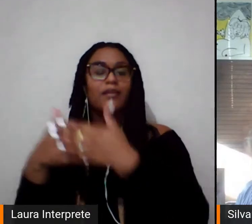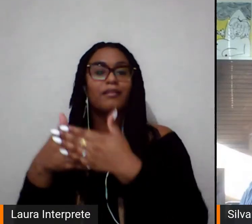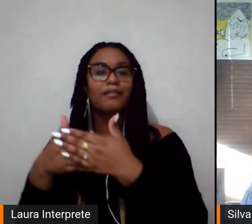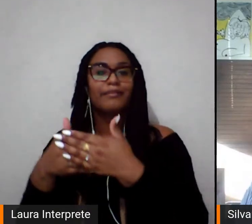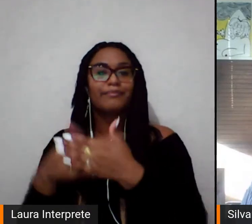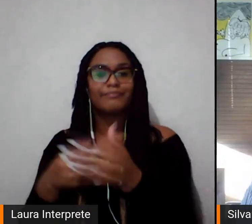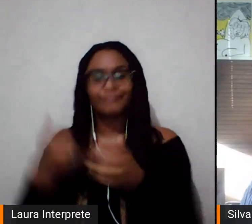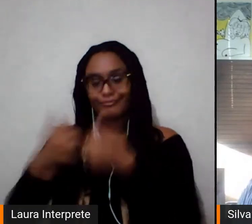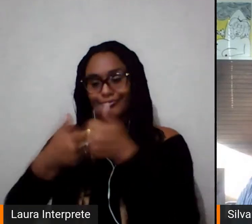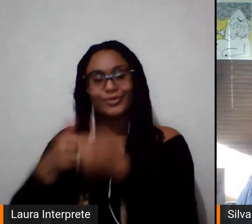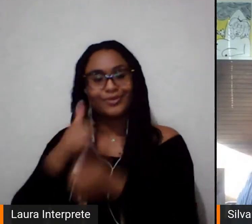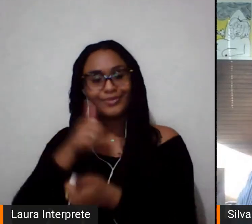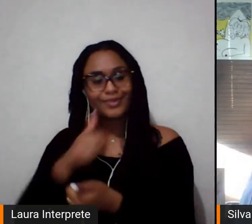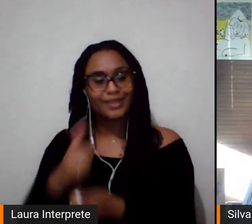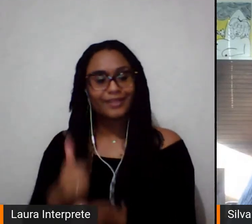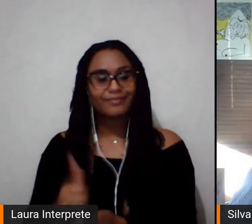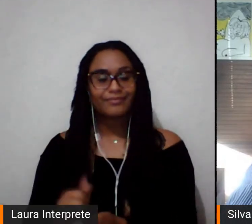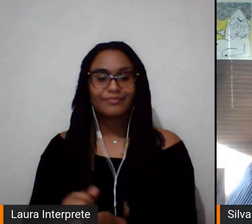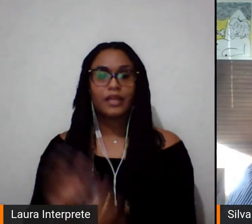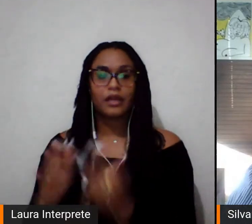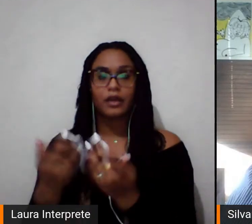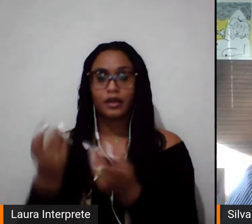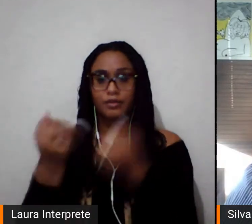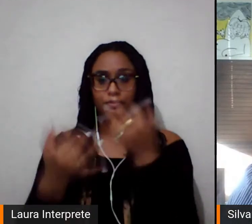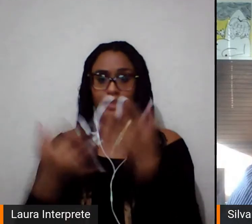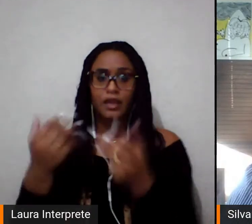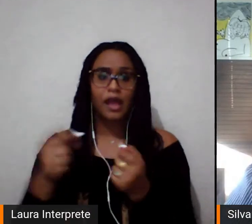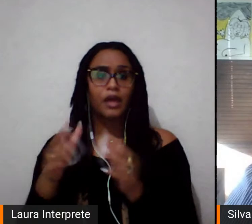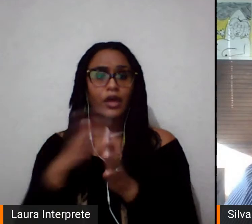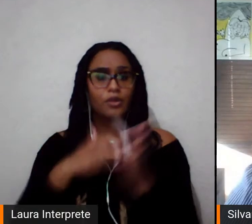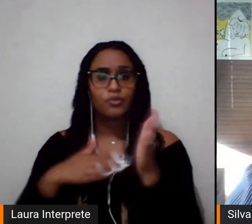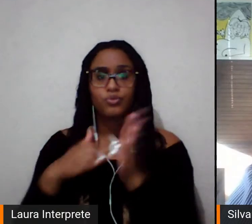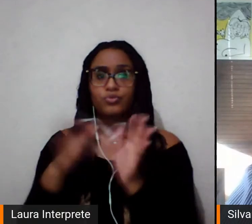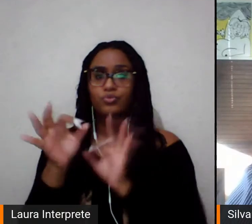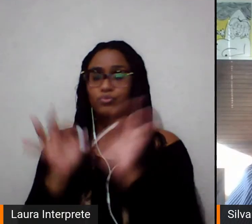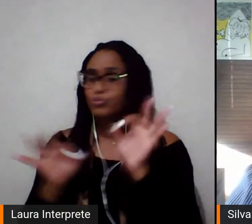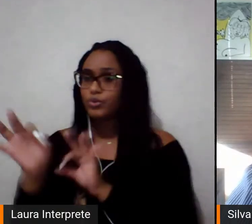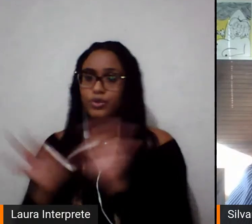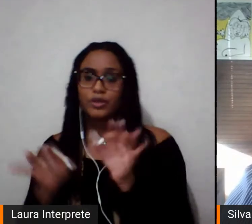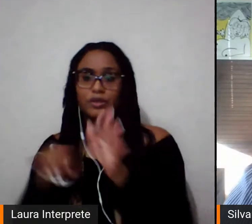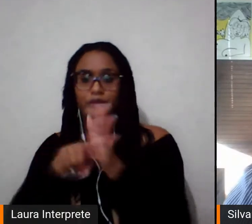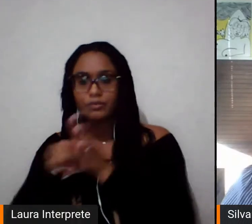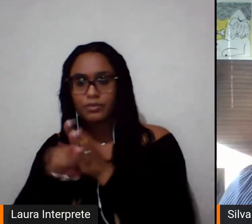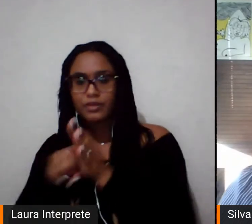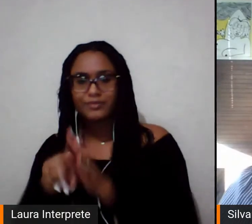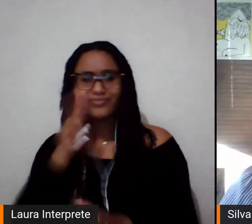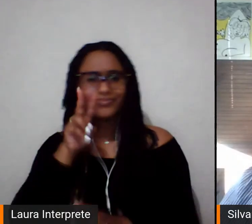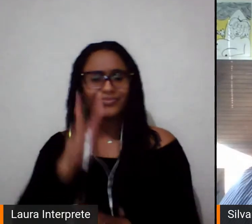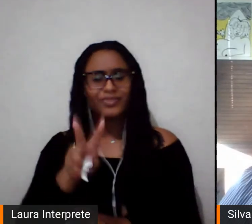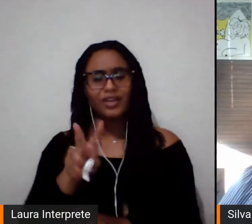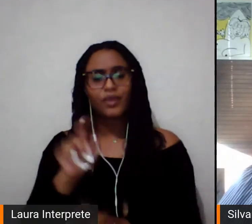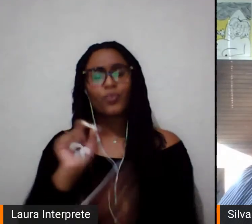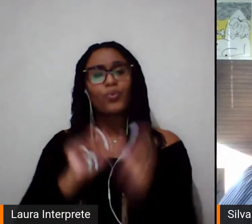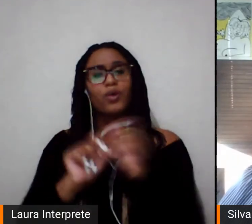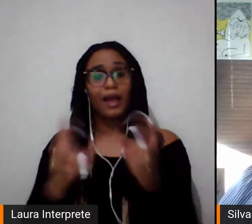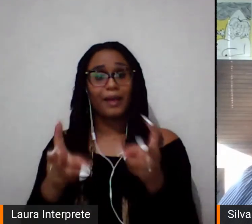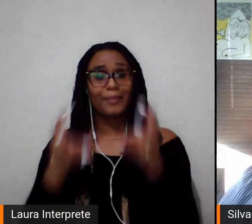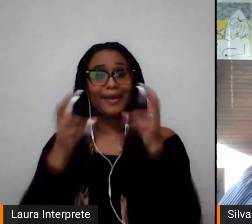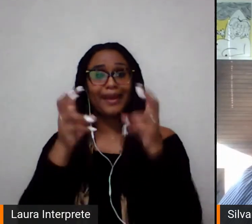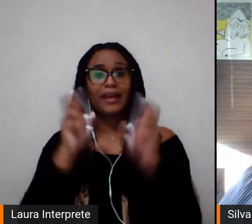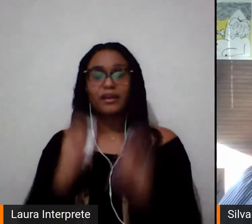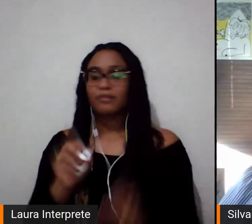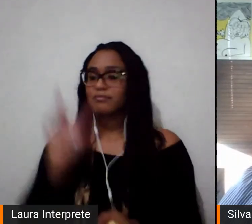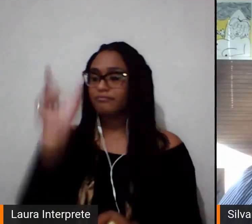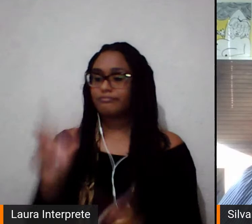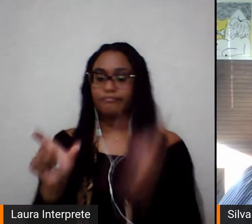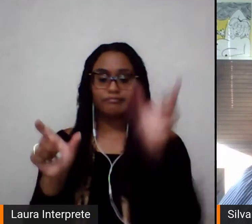Então, digamos que esse tempo todo de pesquisa me fez perceber a enorme desigualdade de gênero que existe no campo